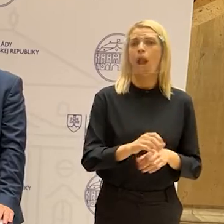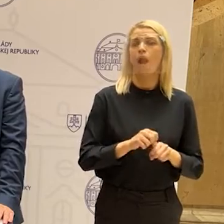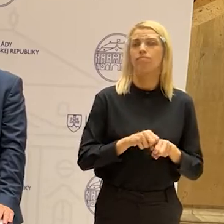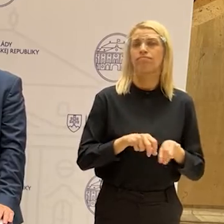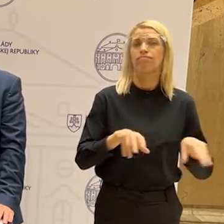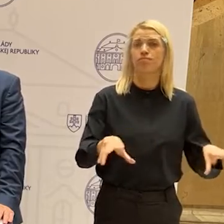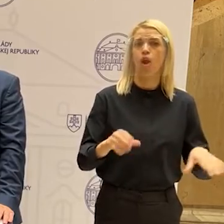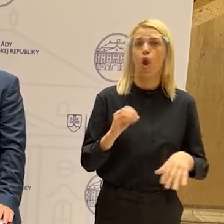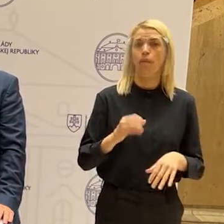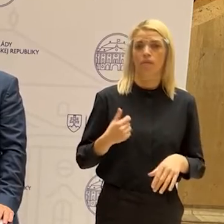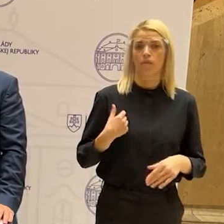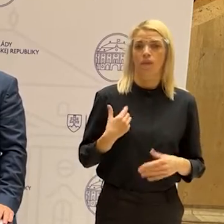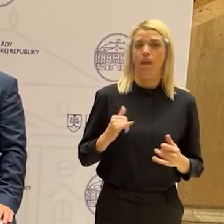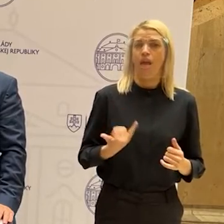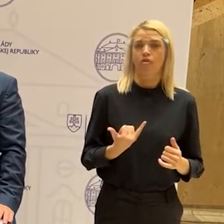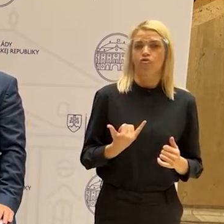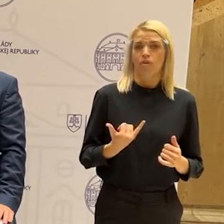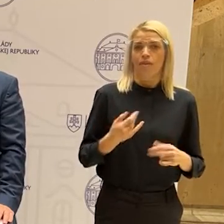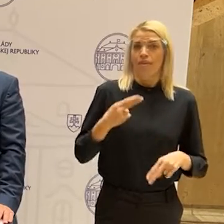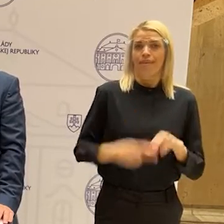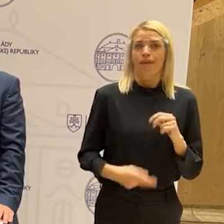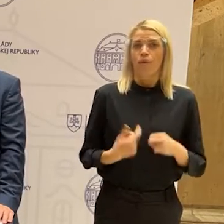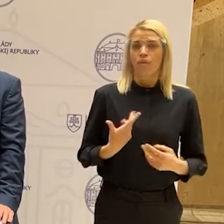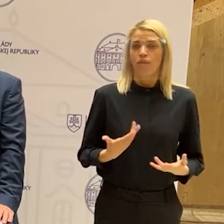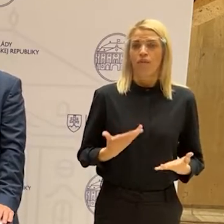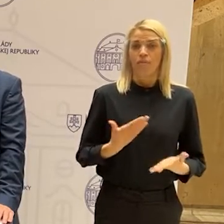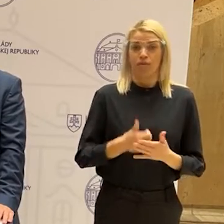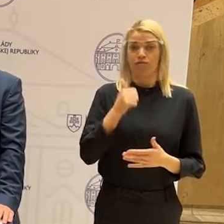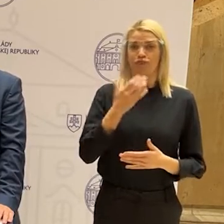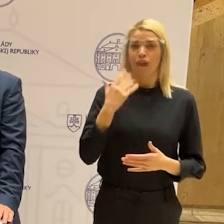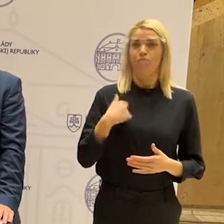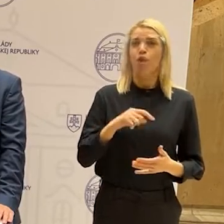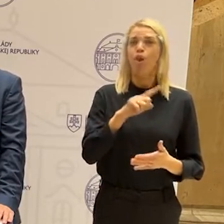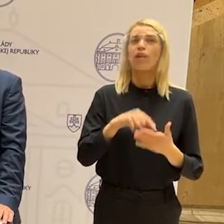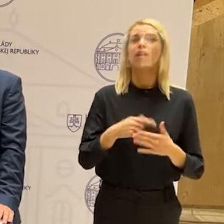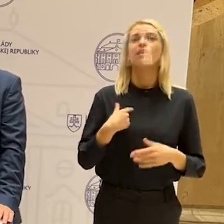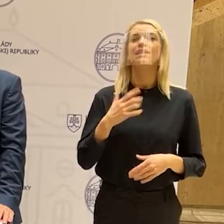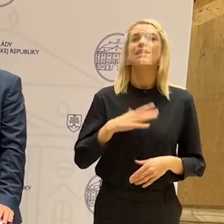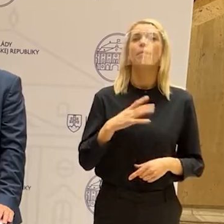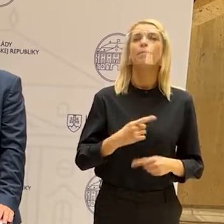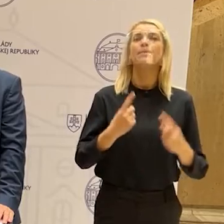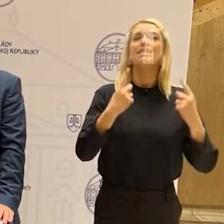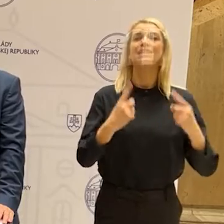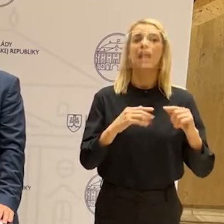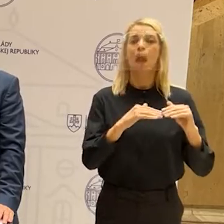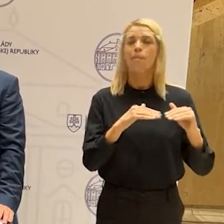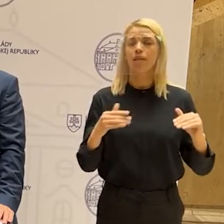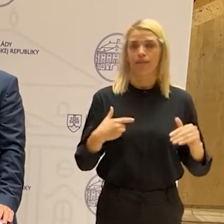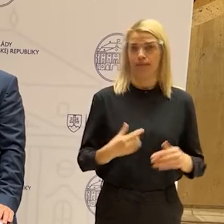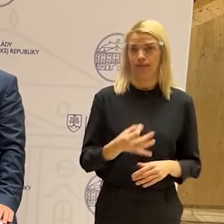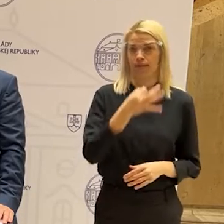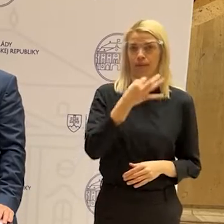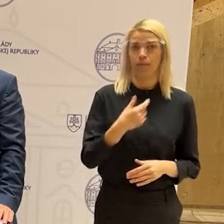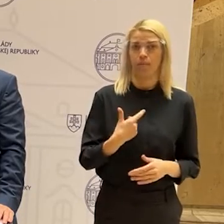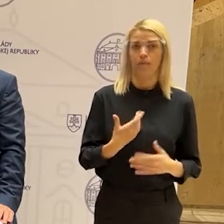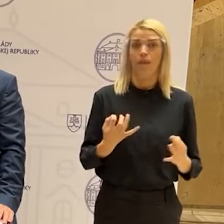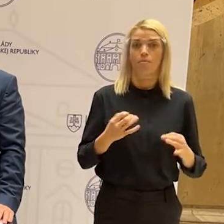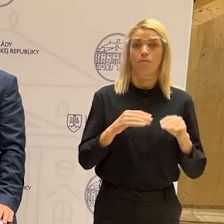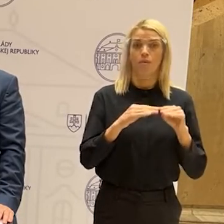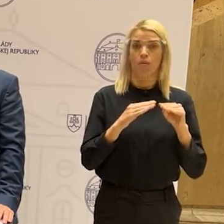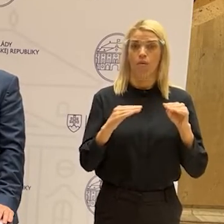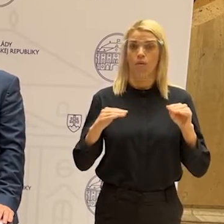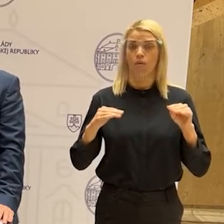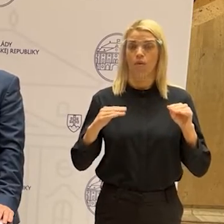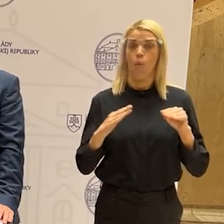táto otázka, ktorá aj včera bola v médiách pretraktovaná, že chcú stabilitu, je nereálna, pretože my nevieme, ako sa tá kryvka bude